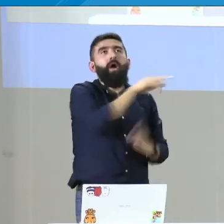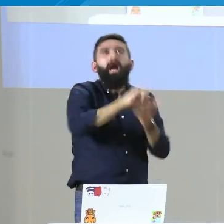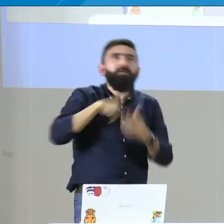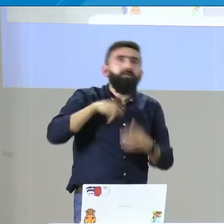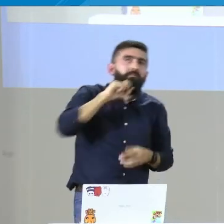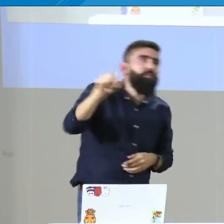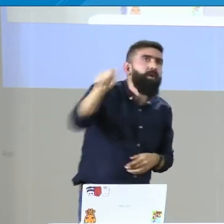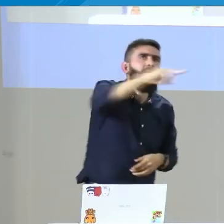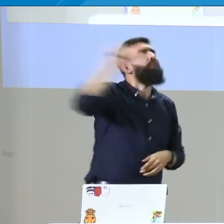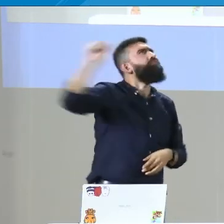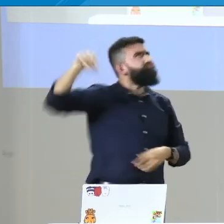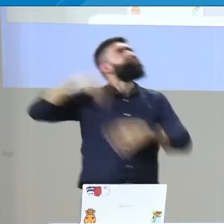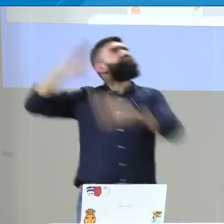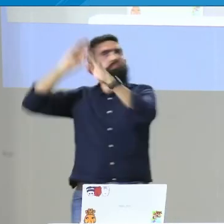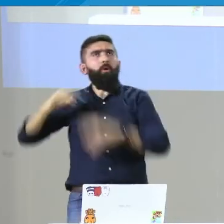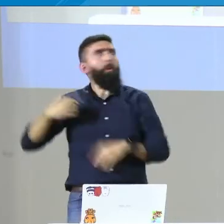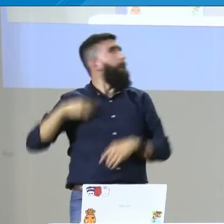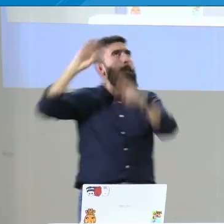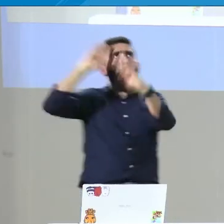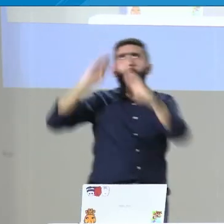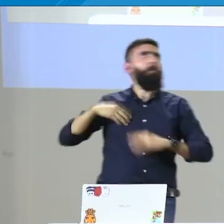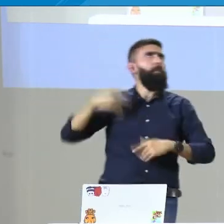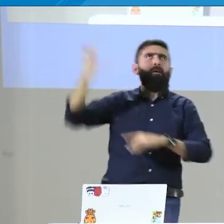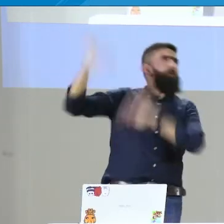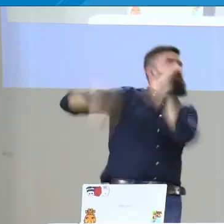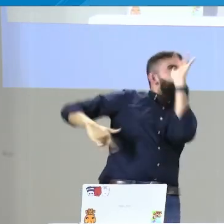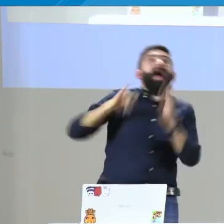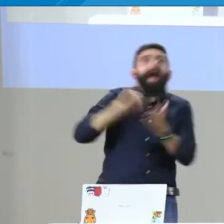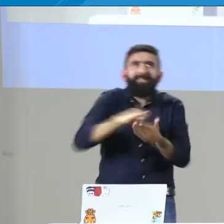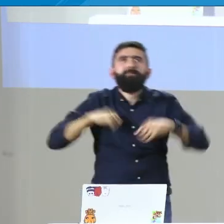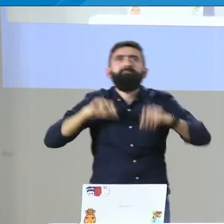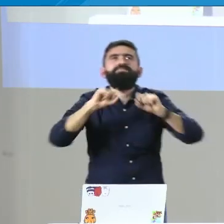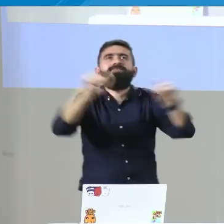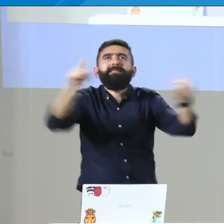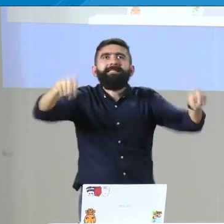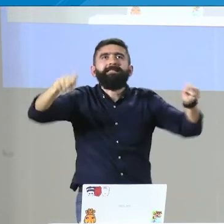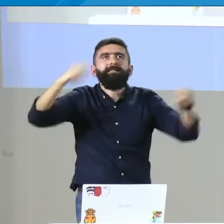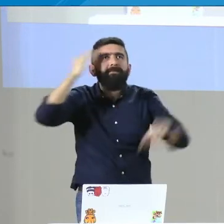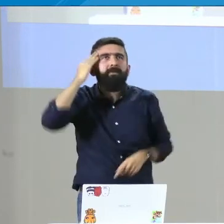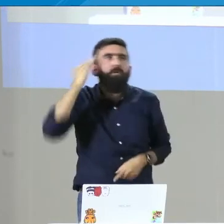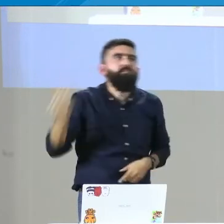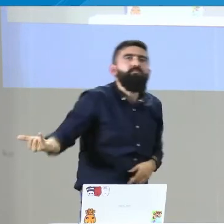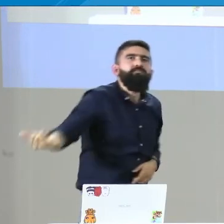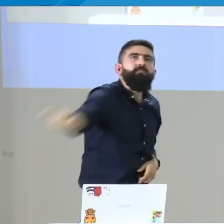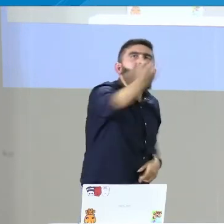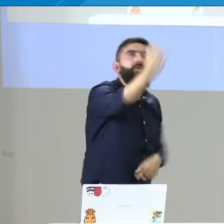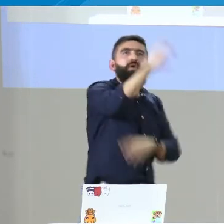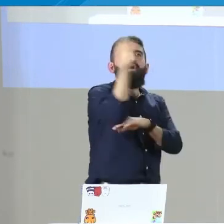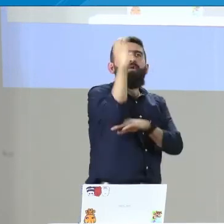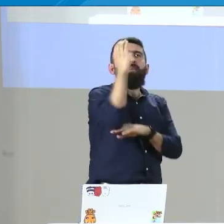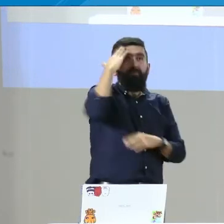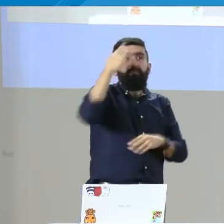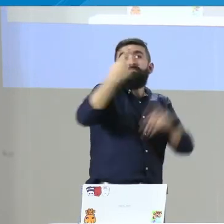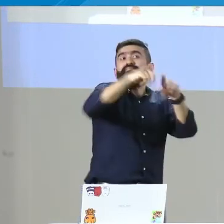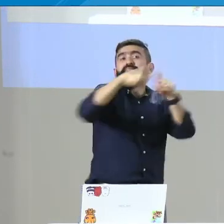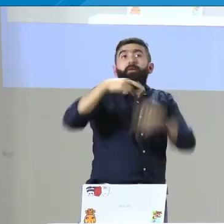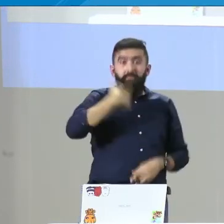espacios que se están habilitando para la ciudadanía. Entonces, sí, no, no es que a no me ponen cuidado, no, es que encuentro barreras,